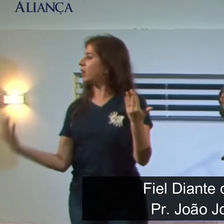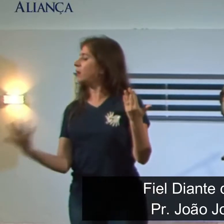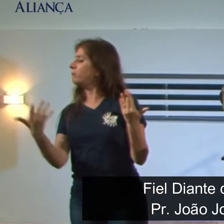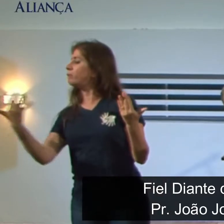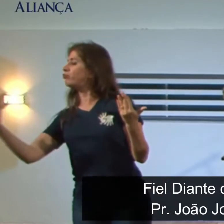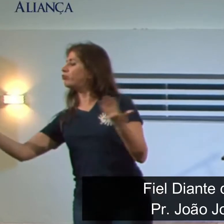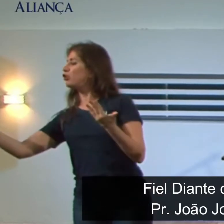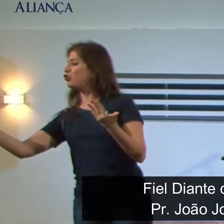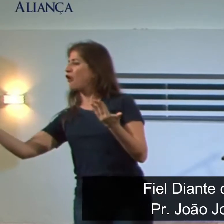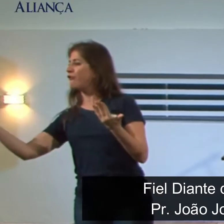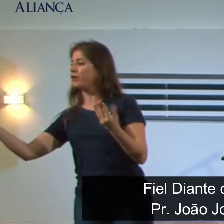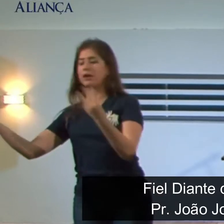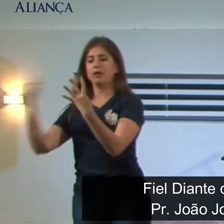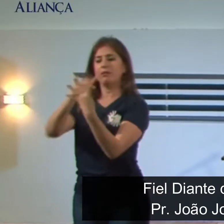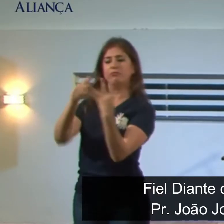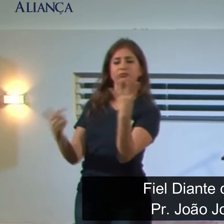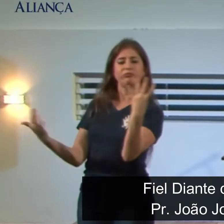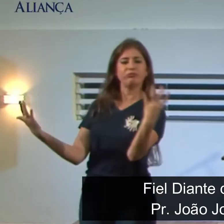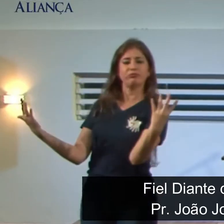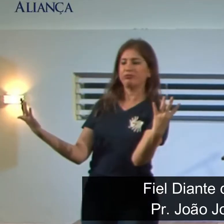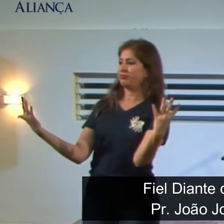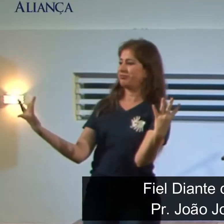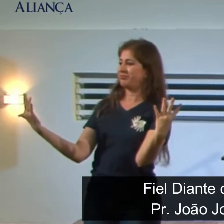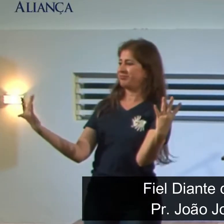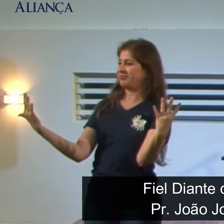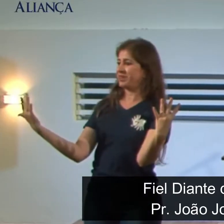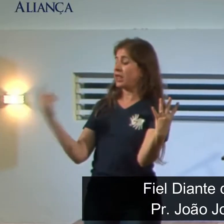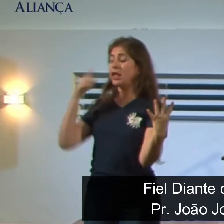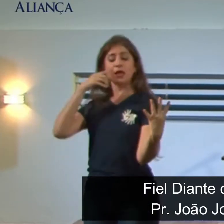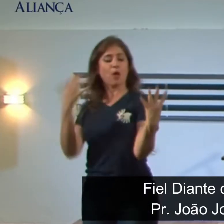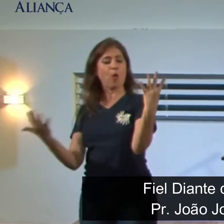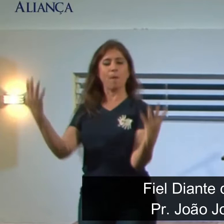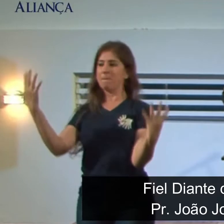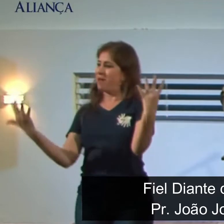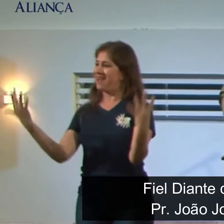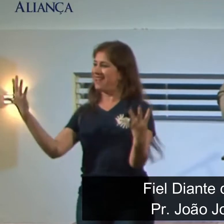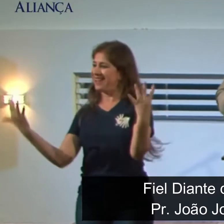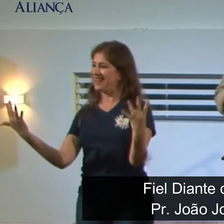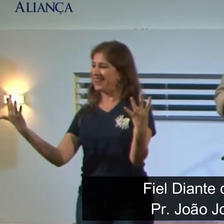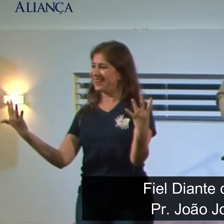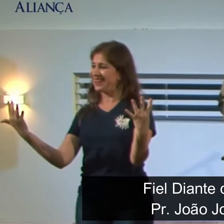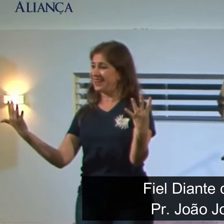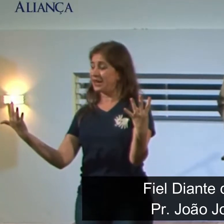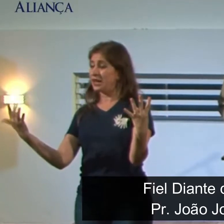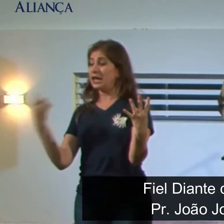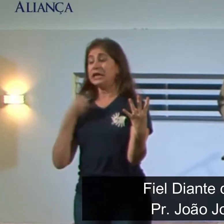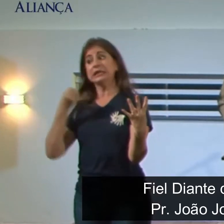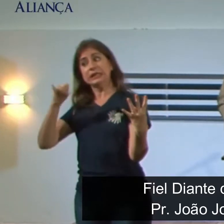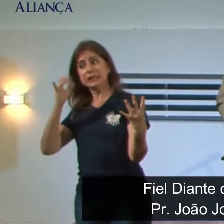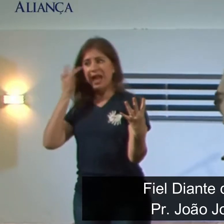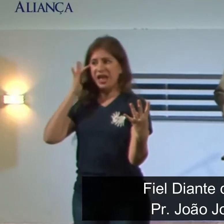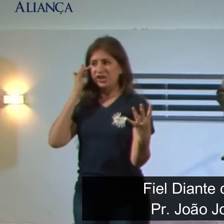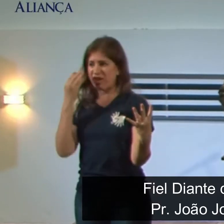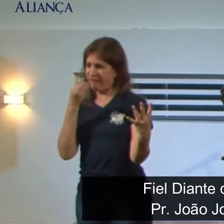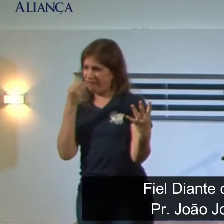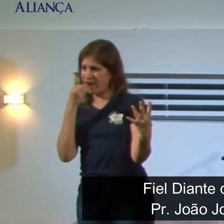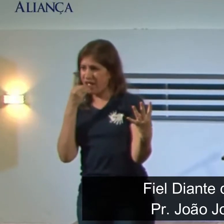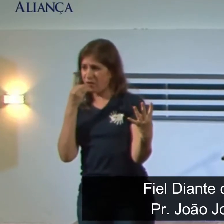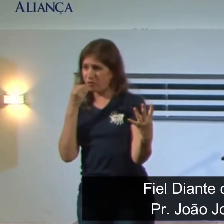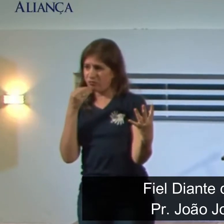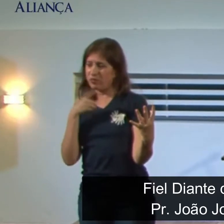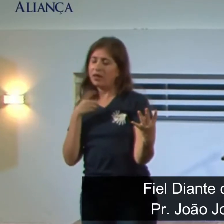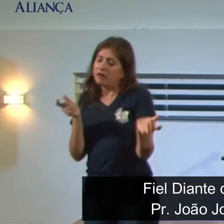com a dos jovens que comem a comida do rei e trate os seus servos de acordo com o que você concluir. Ele